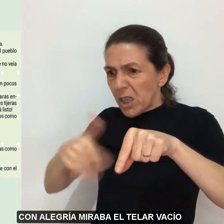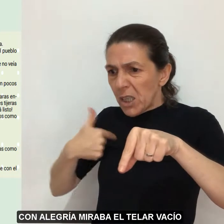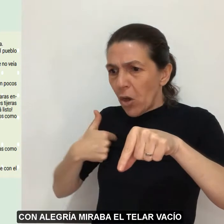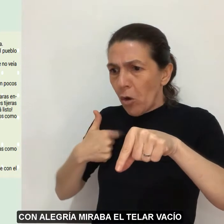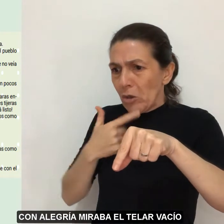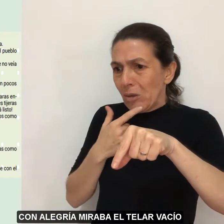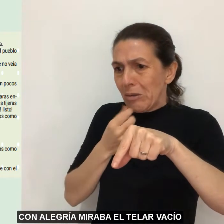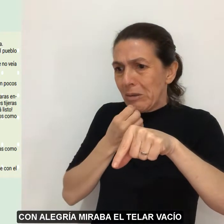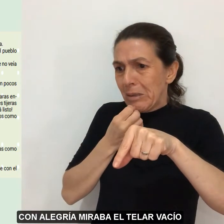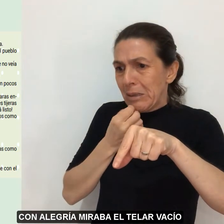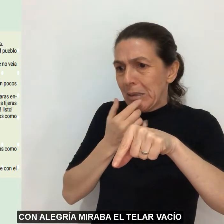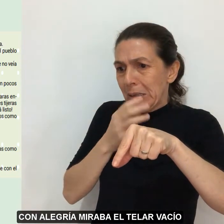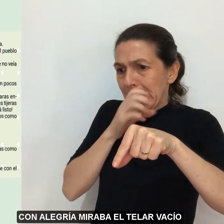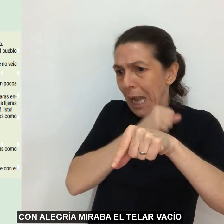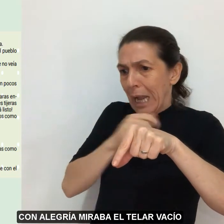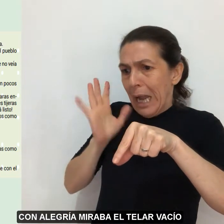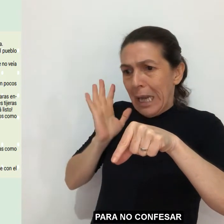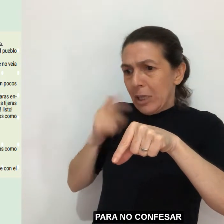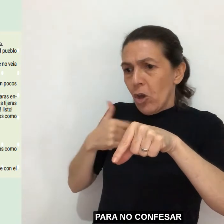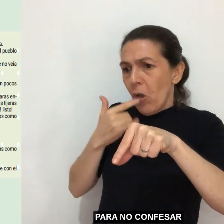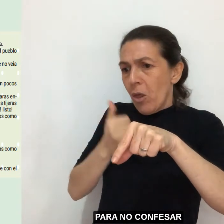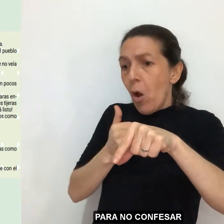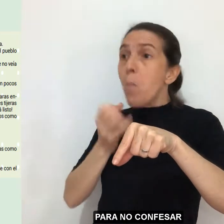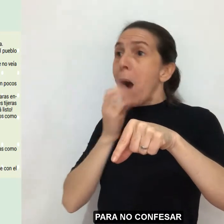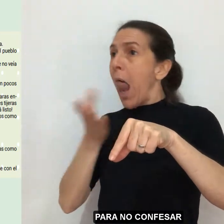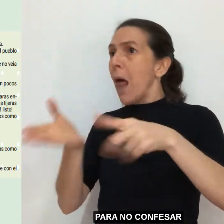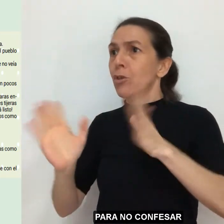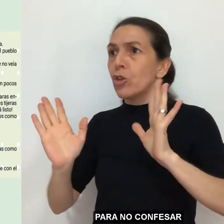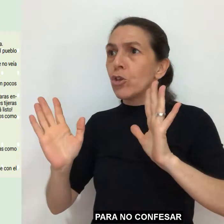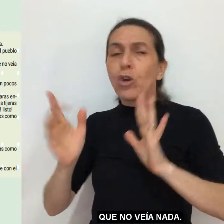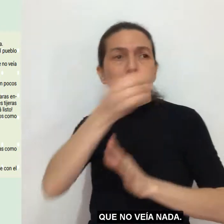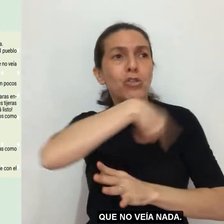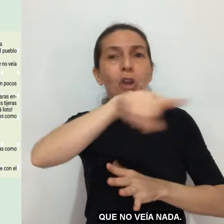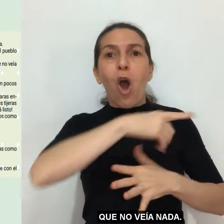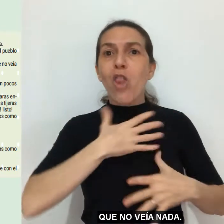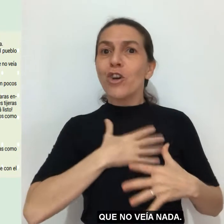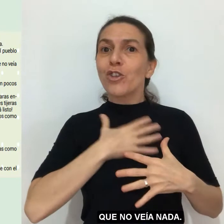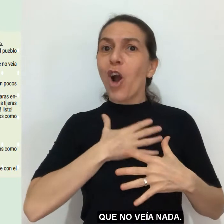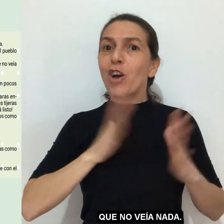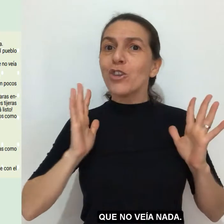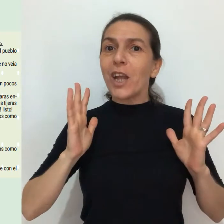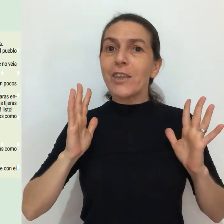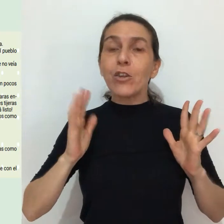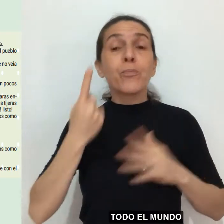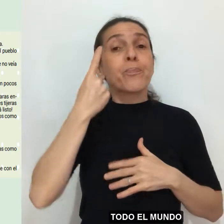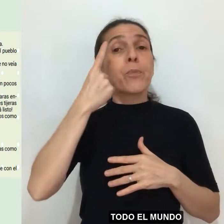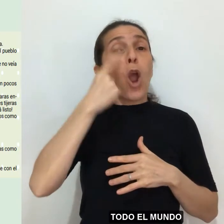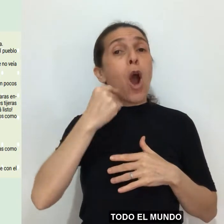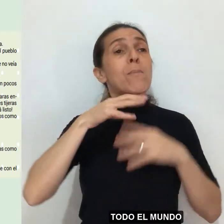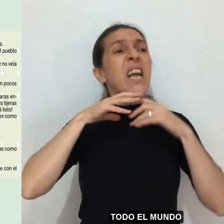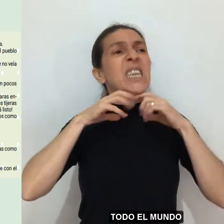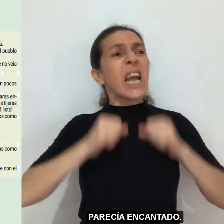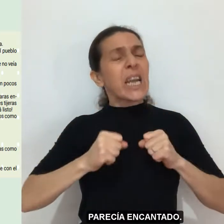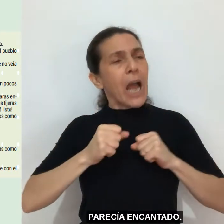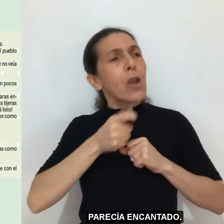miraba el telar vacío para no confesar que no veía nada. Todo el mundo parecía